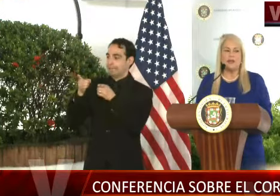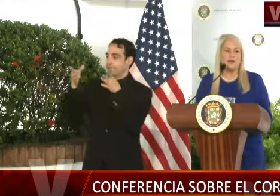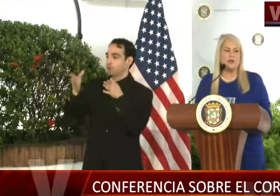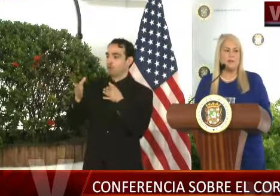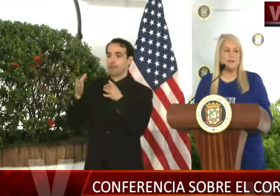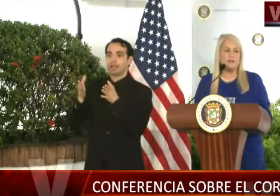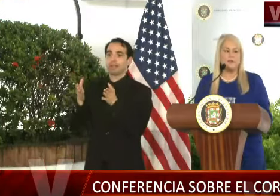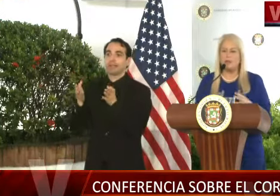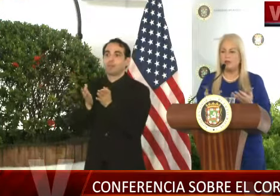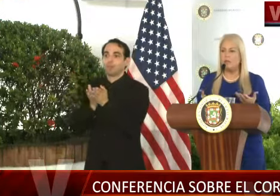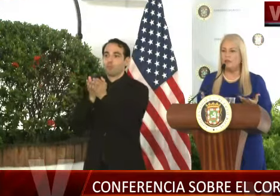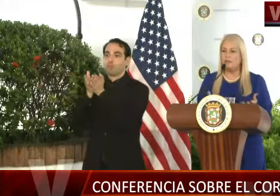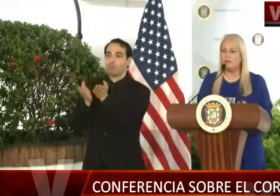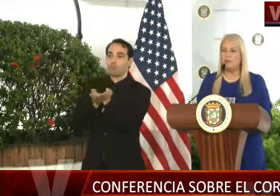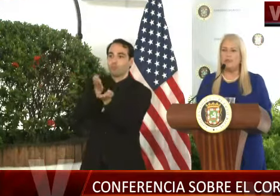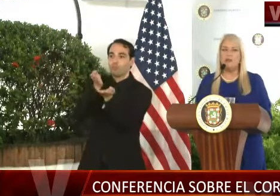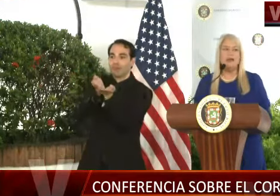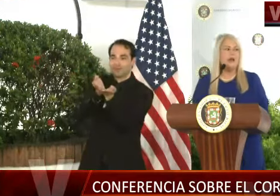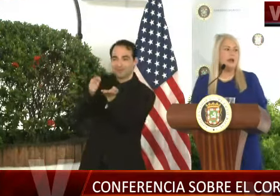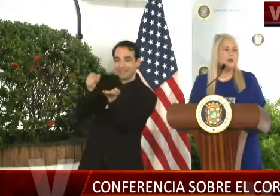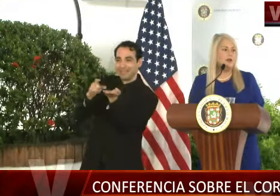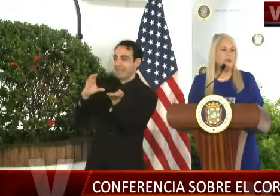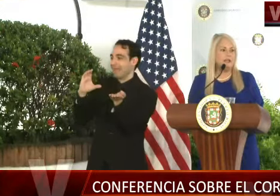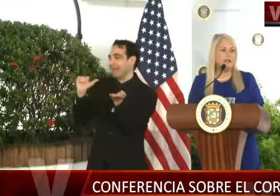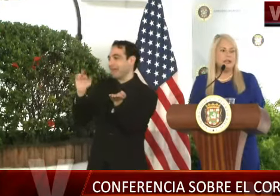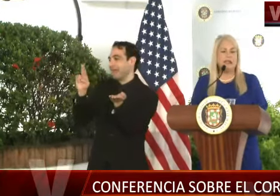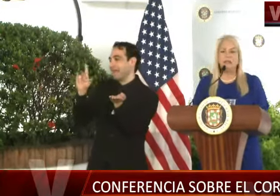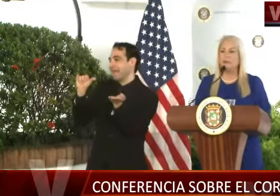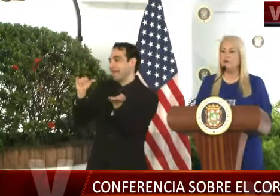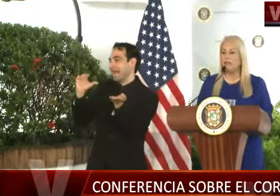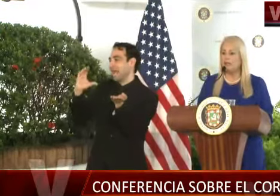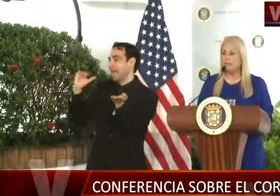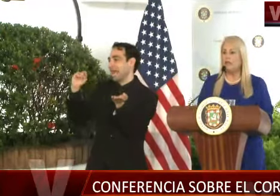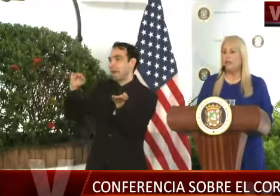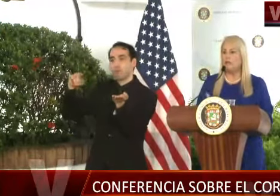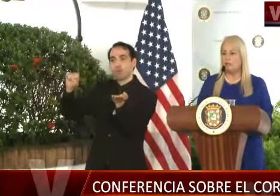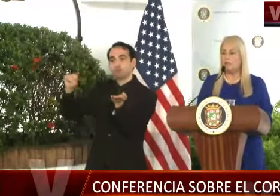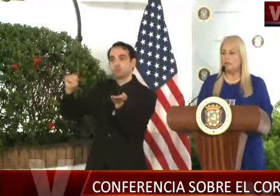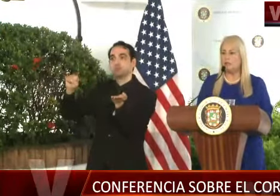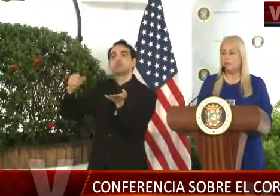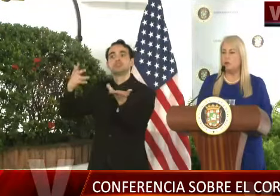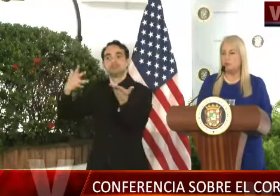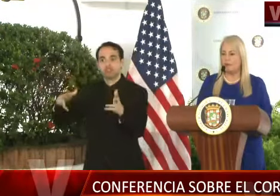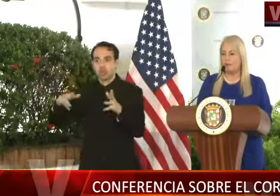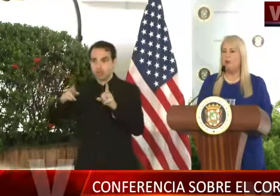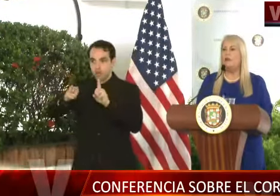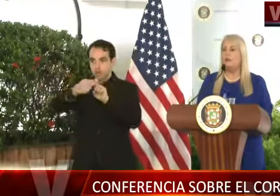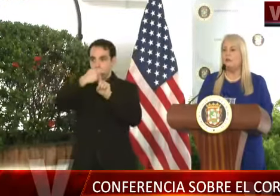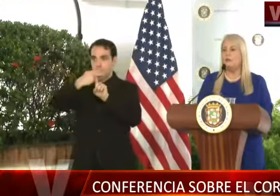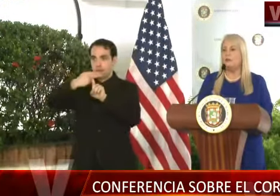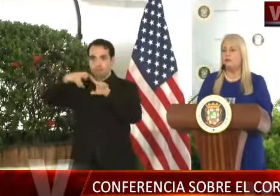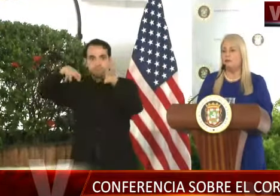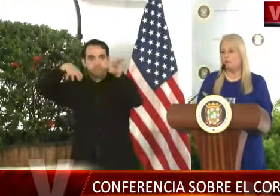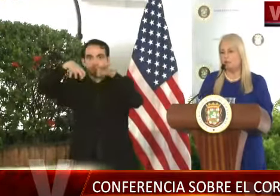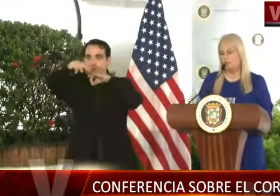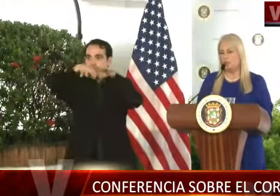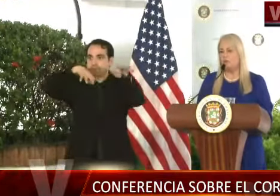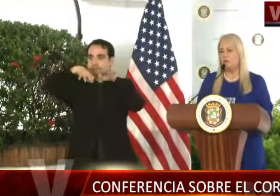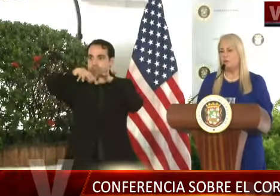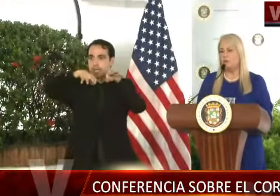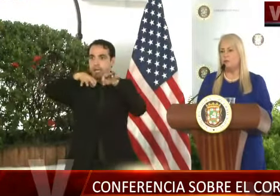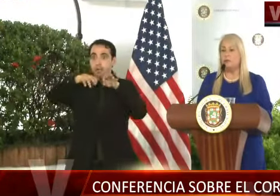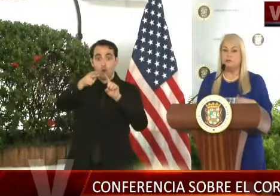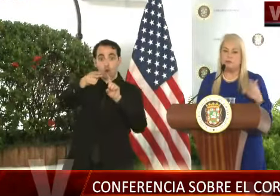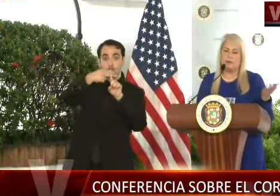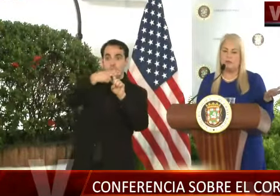Campos, ha hecho unas comunicaciones a los diferentes hoteles para que orienten a sus huéspedes en términos de la situación